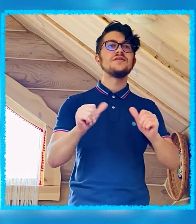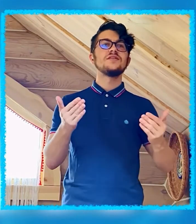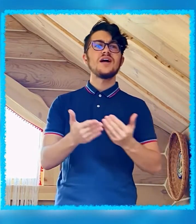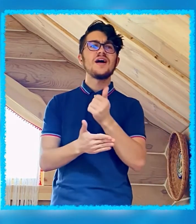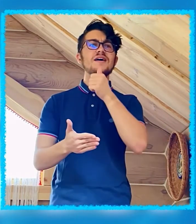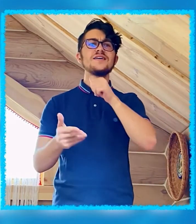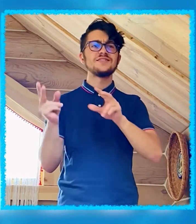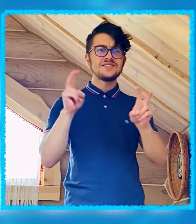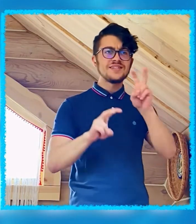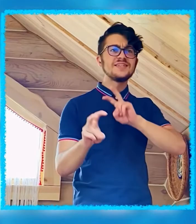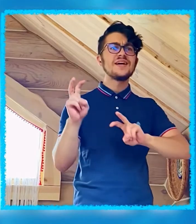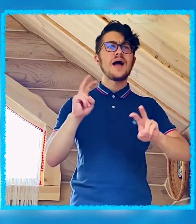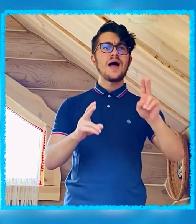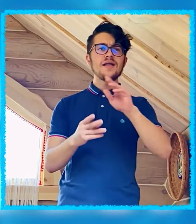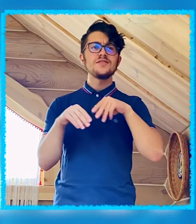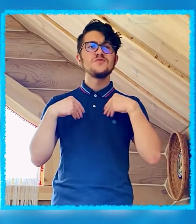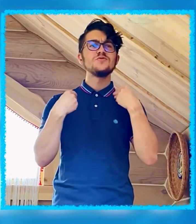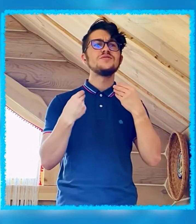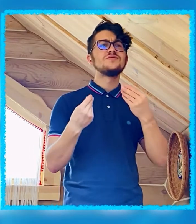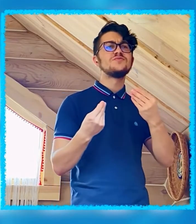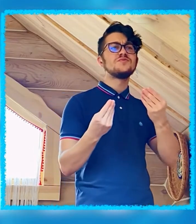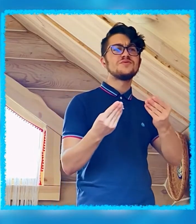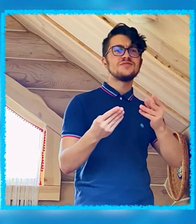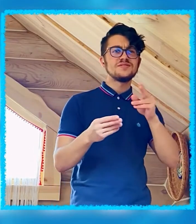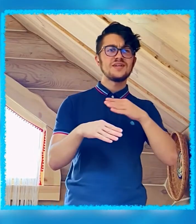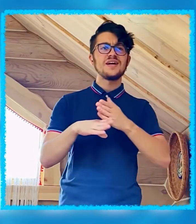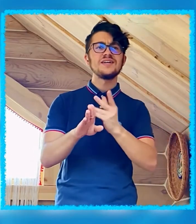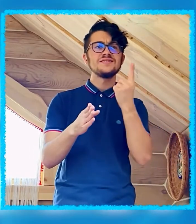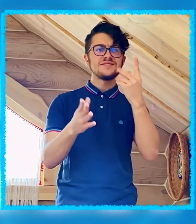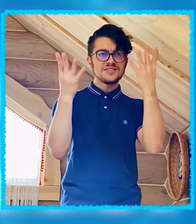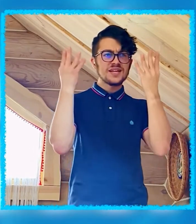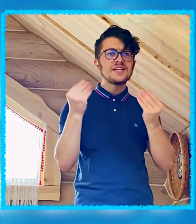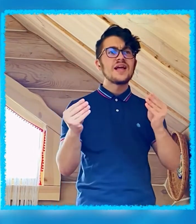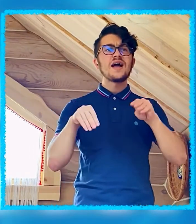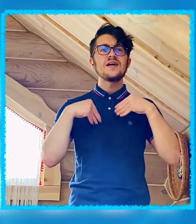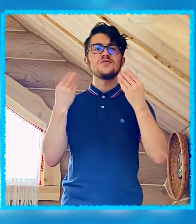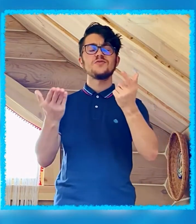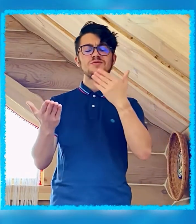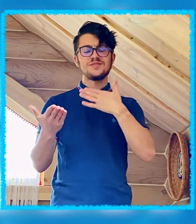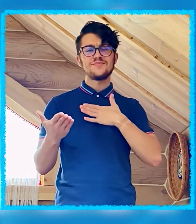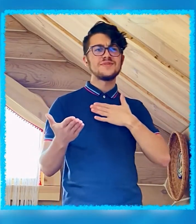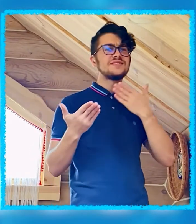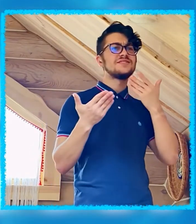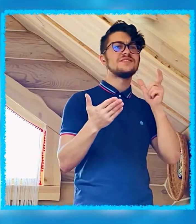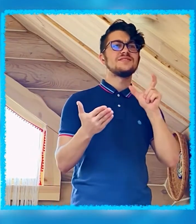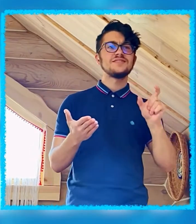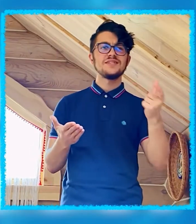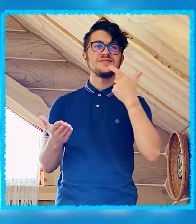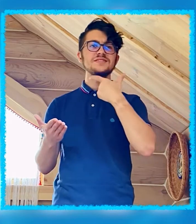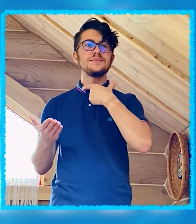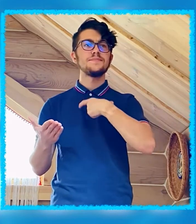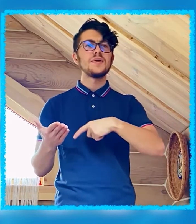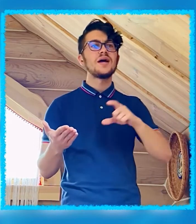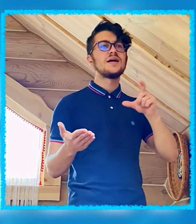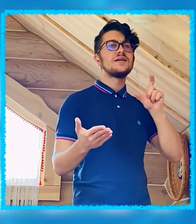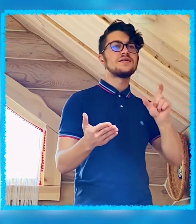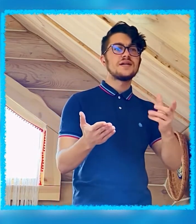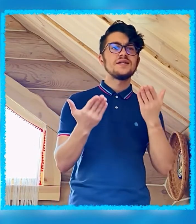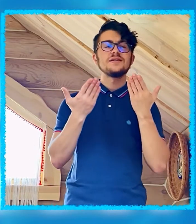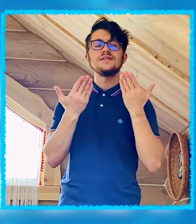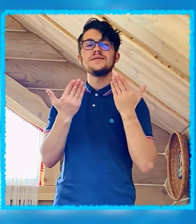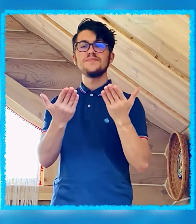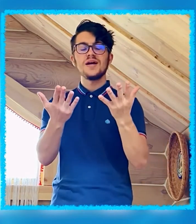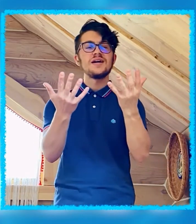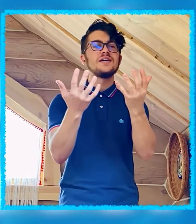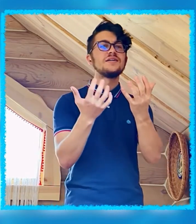Новый краш-тест Распиваемся раз в день Отдаю тебе часть себя